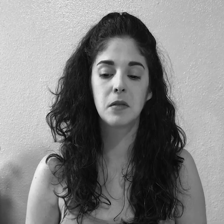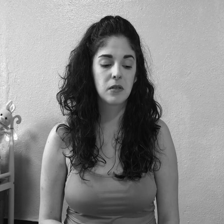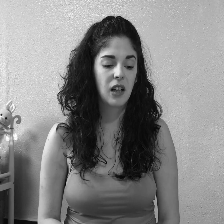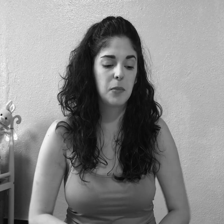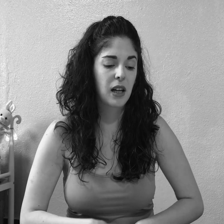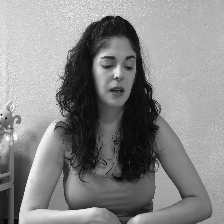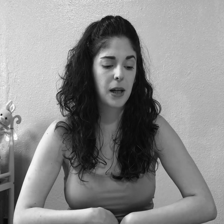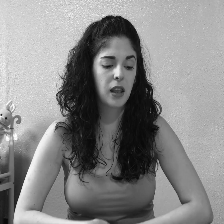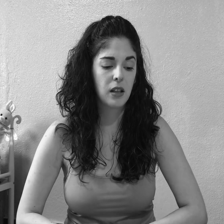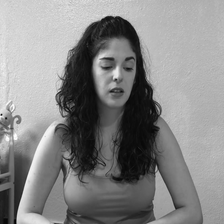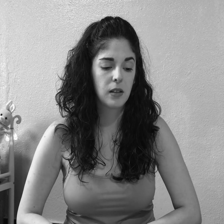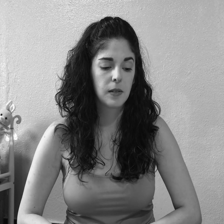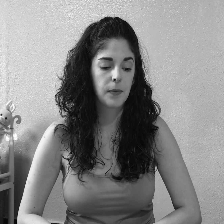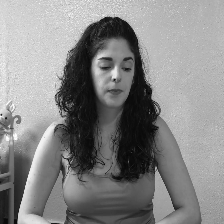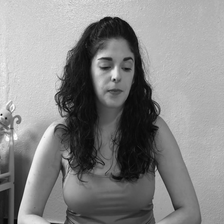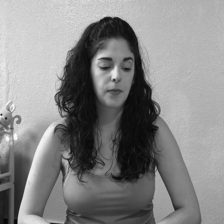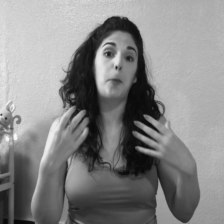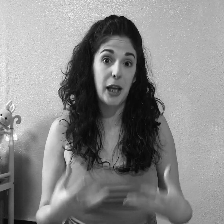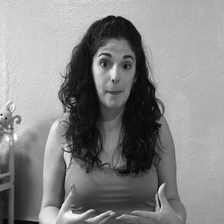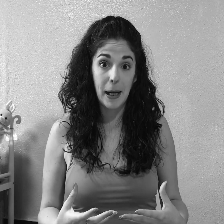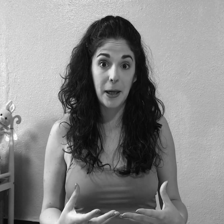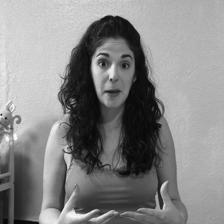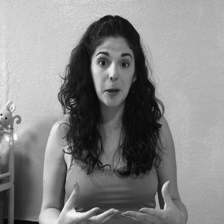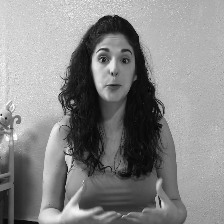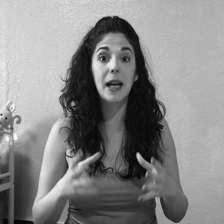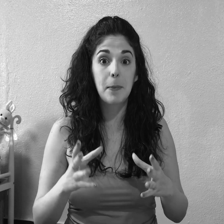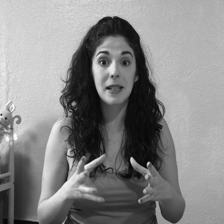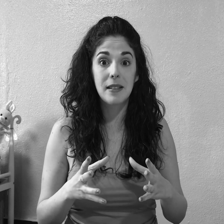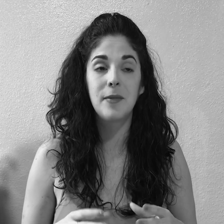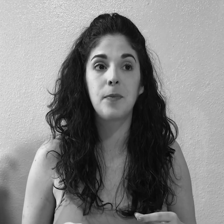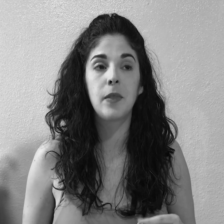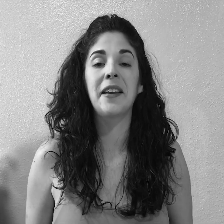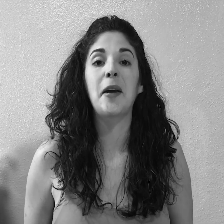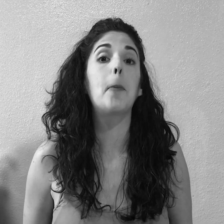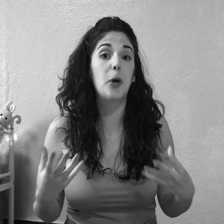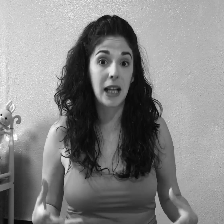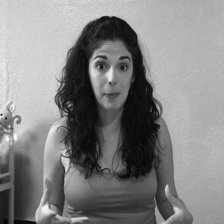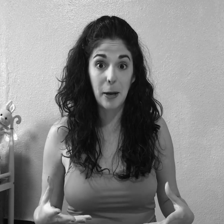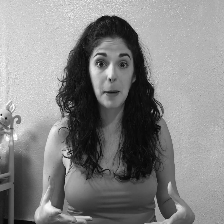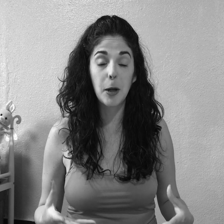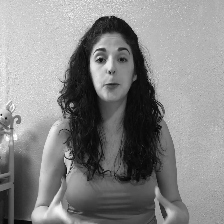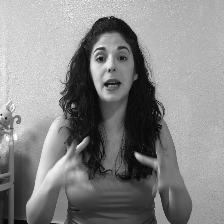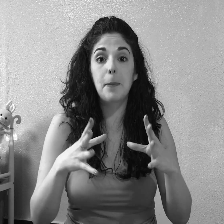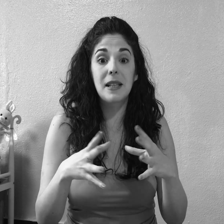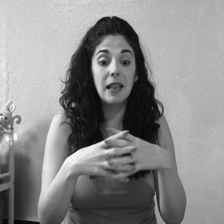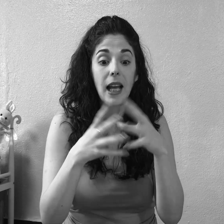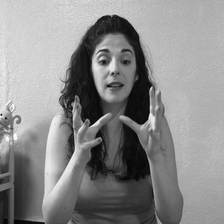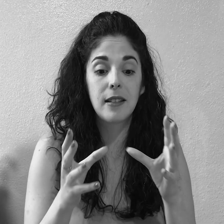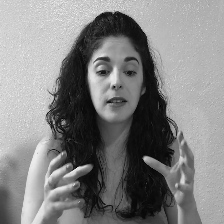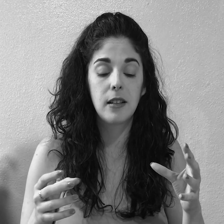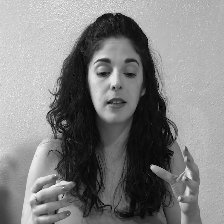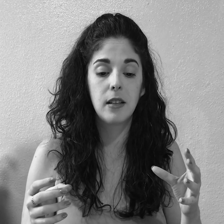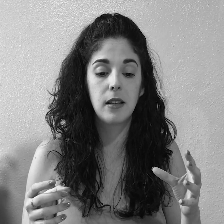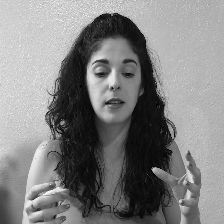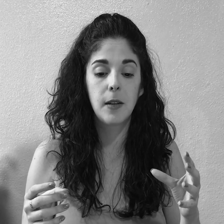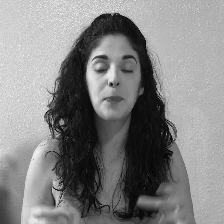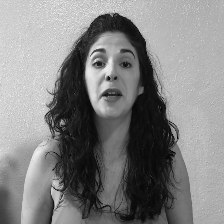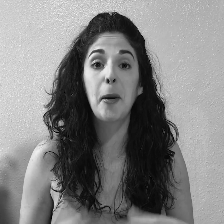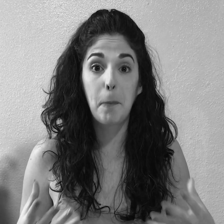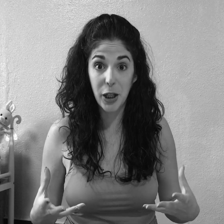¡Ay, me re perdí! Porque la palabra de pregunta repre... Porque la palabra de pregunta representa... Porque